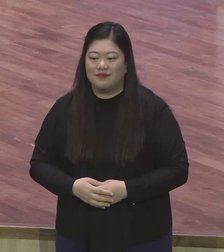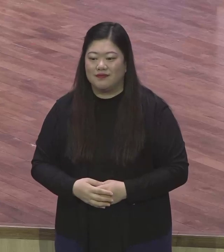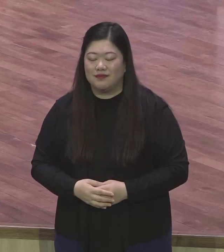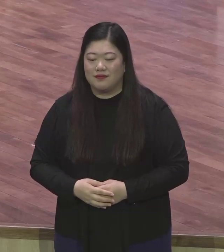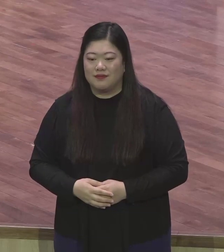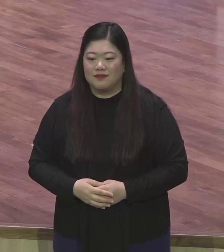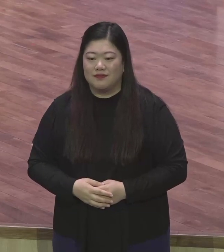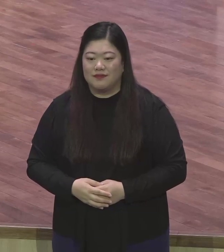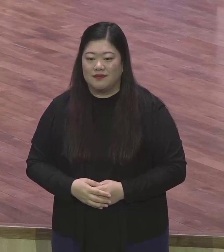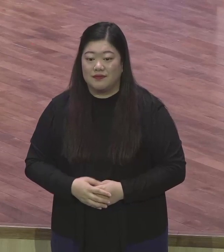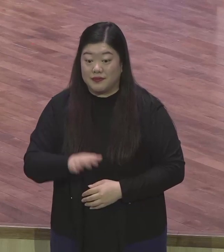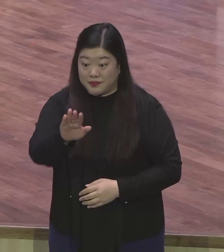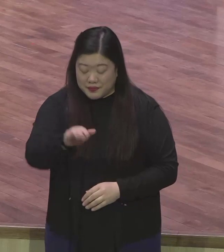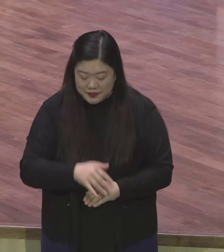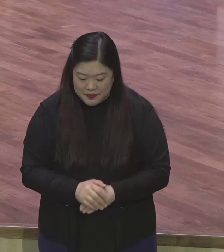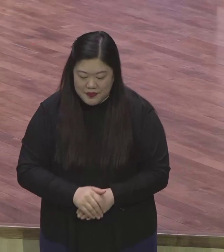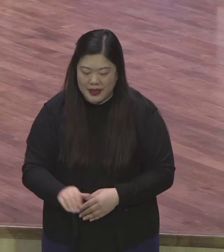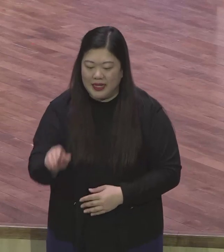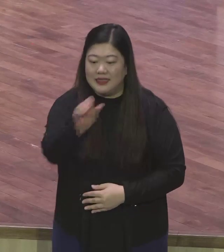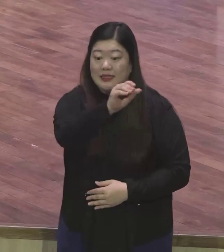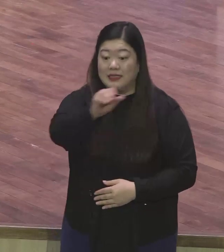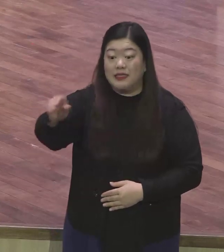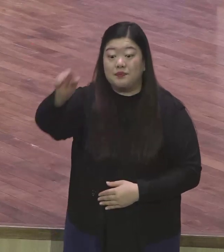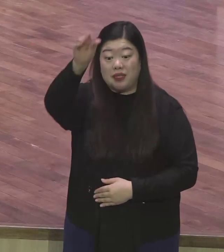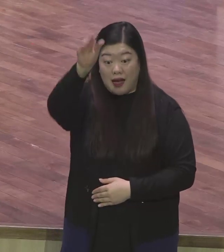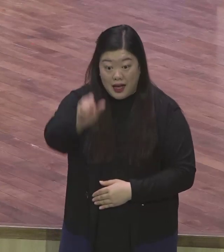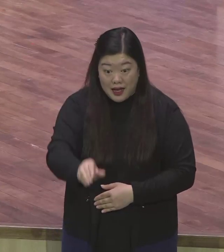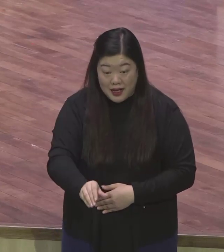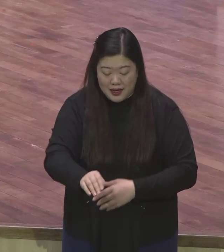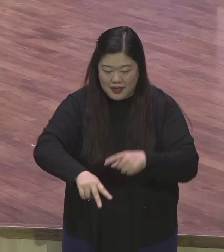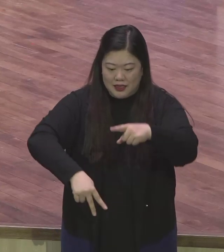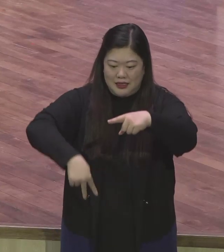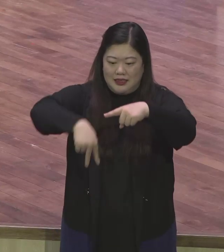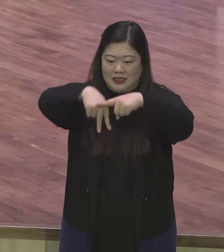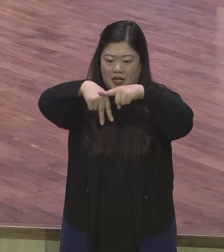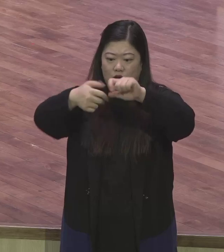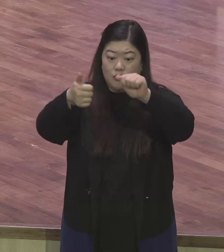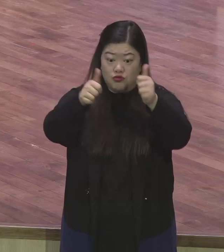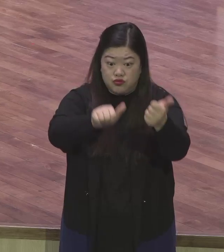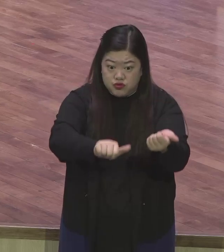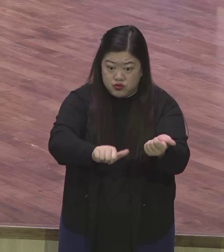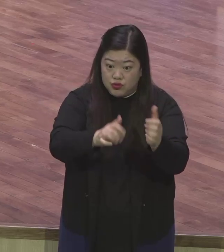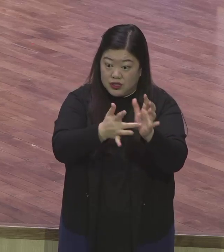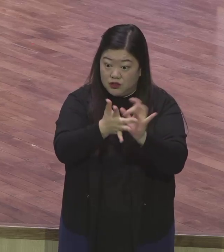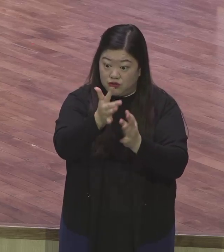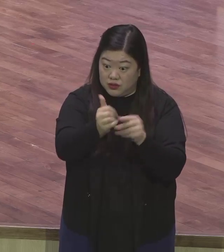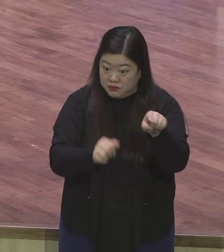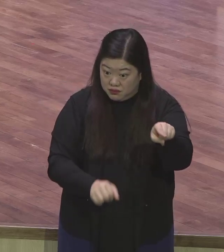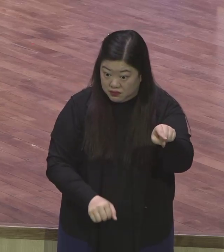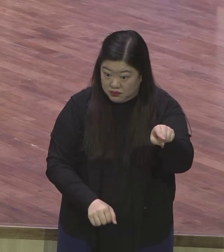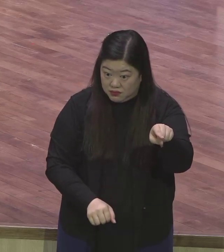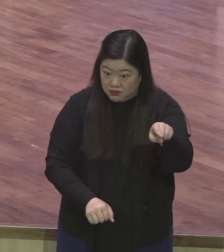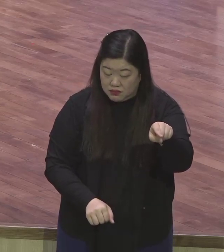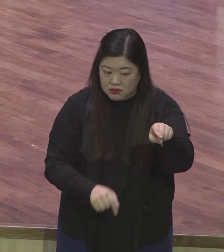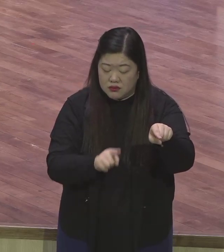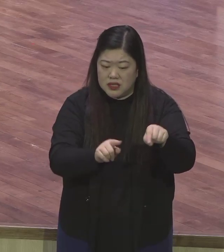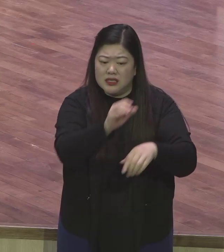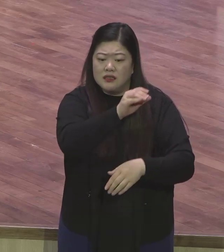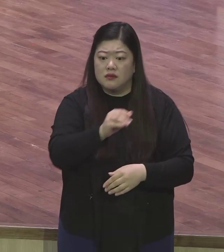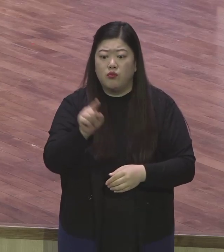십자가에 죽기까지 나다주신 예수 그리스도의 마음을 우리가 본받아야 된다 그